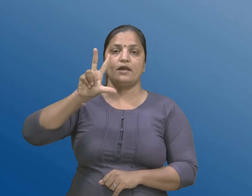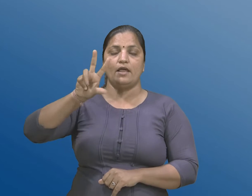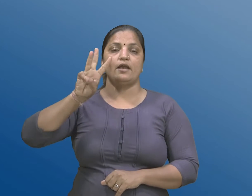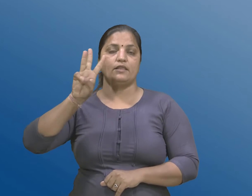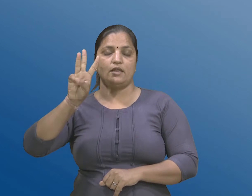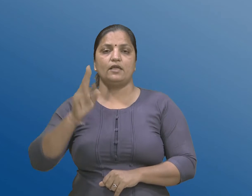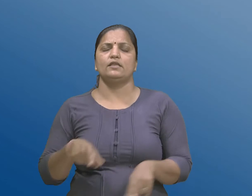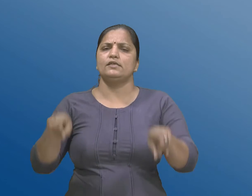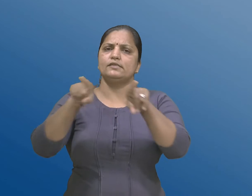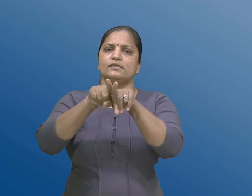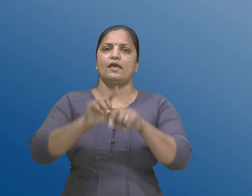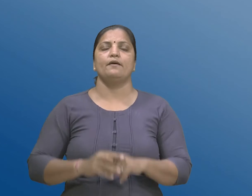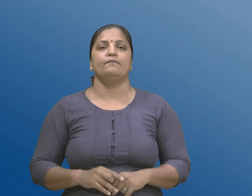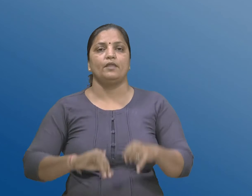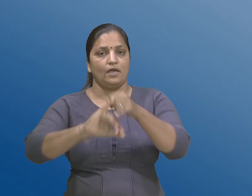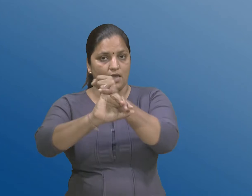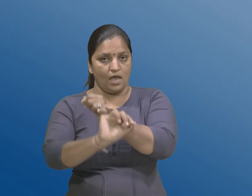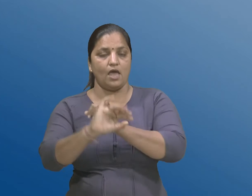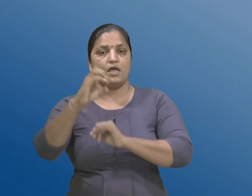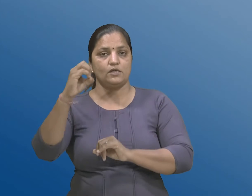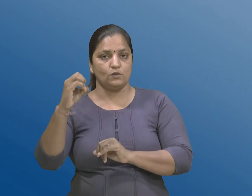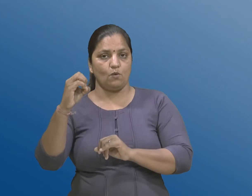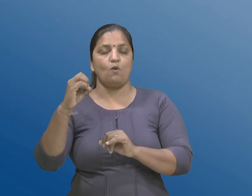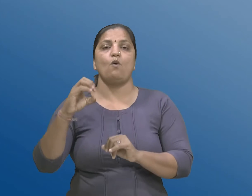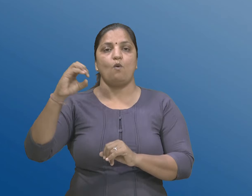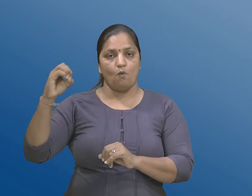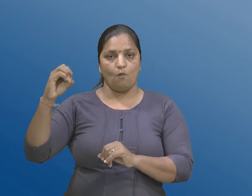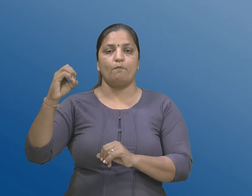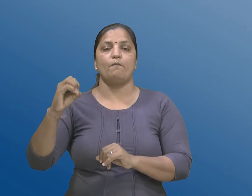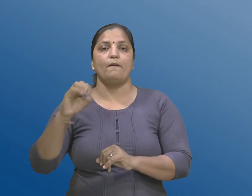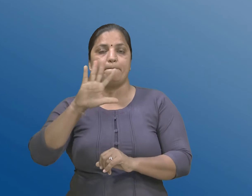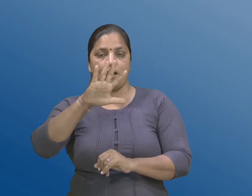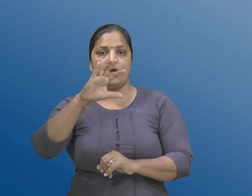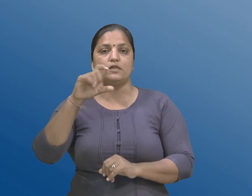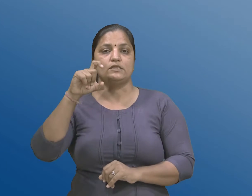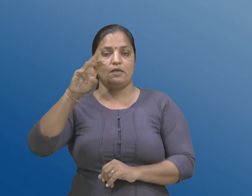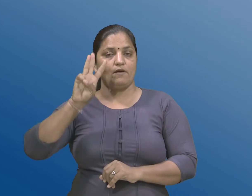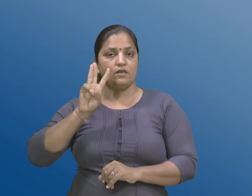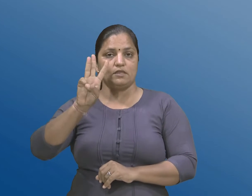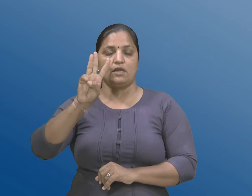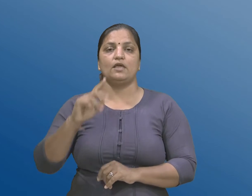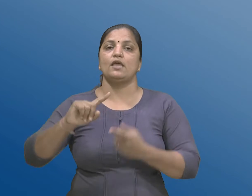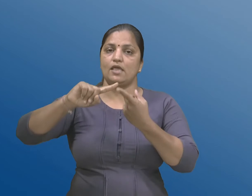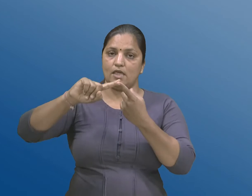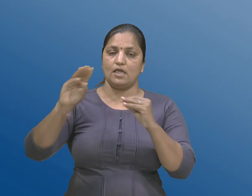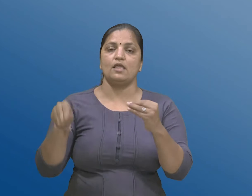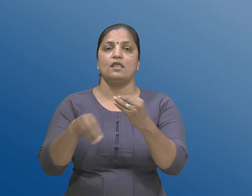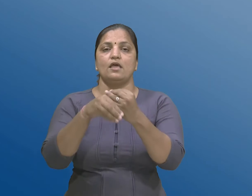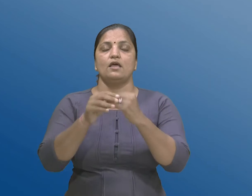S.O.O. 533E थी रच्वामा